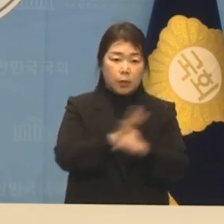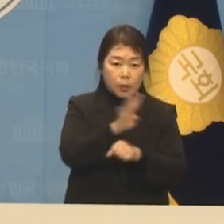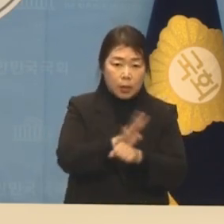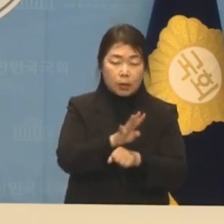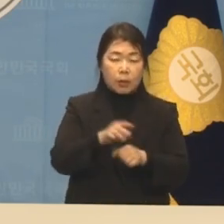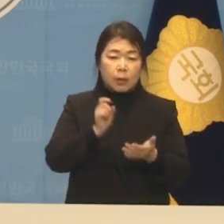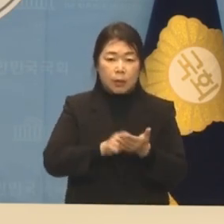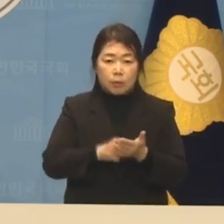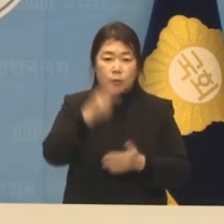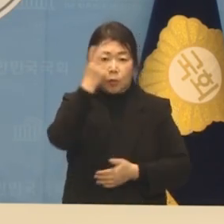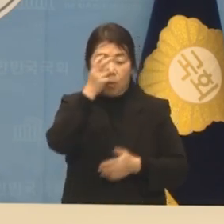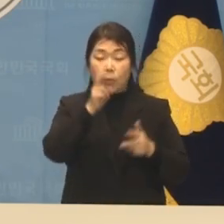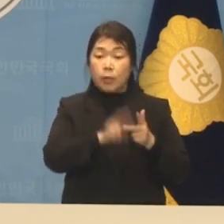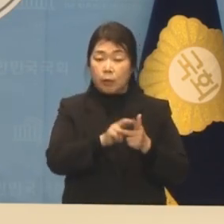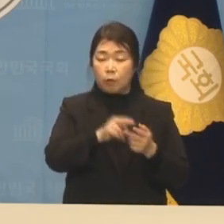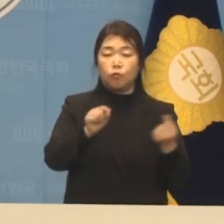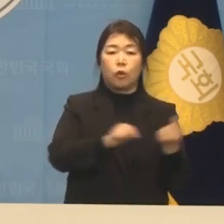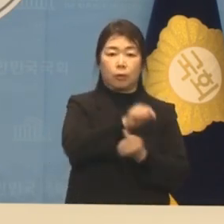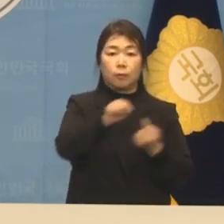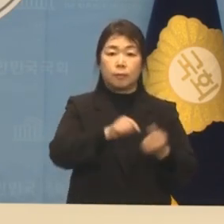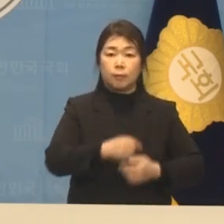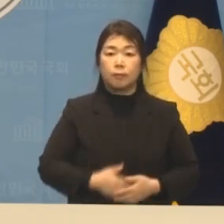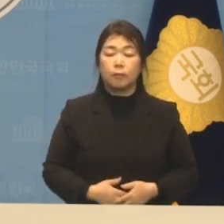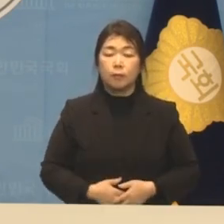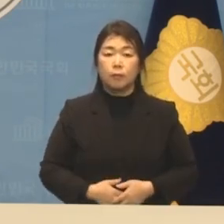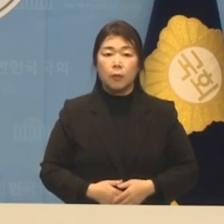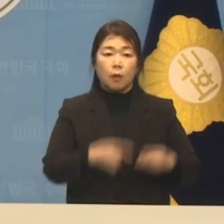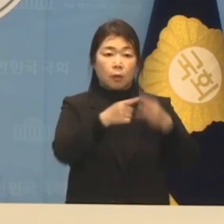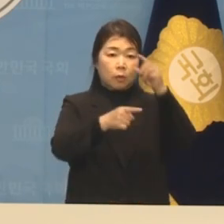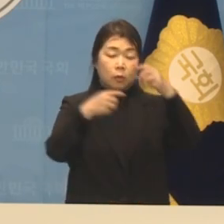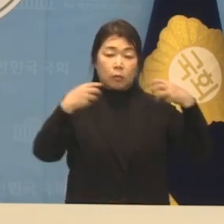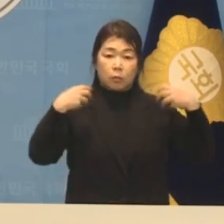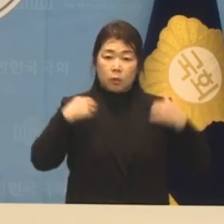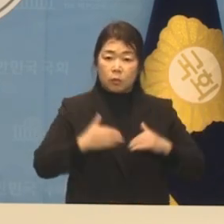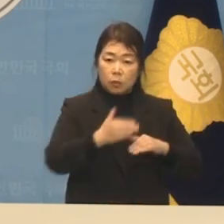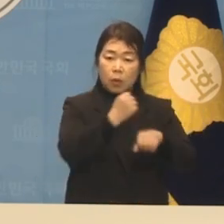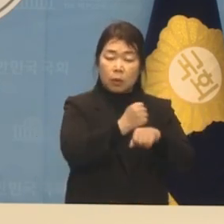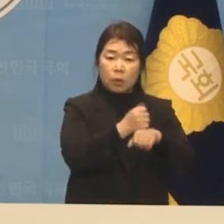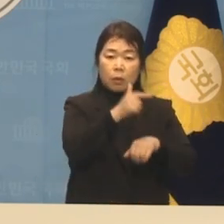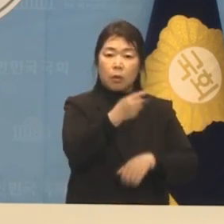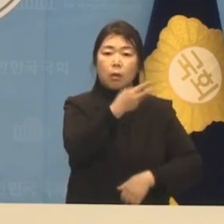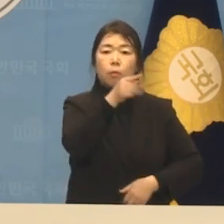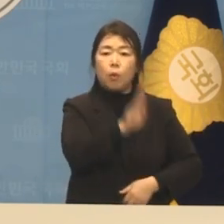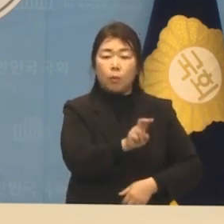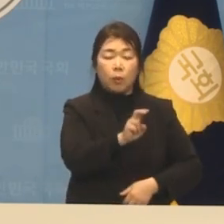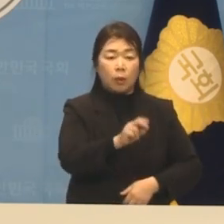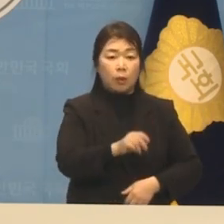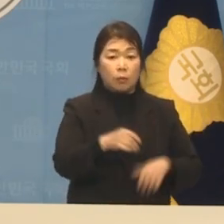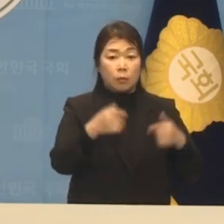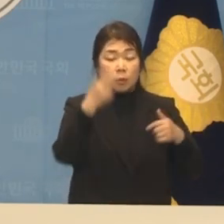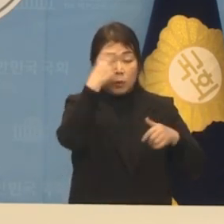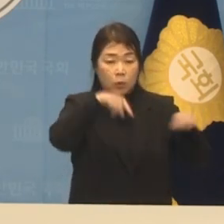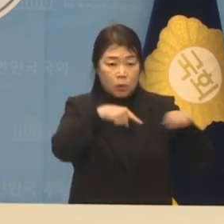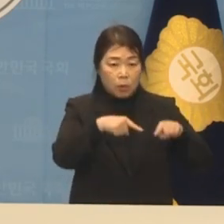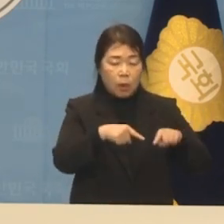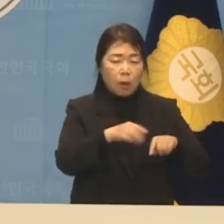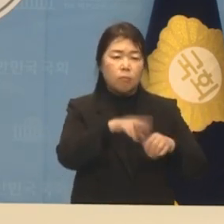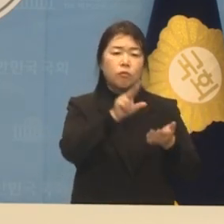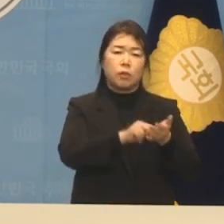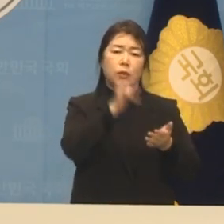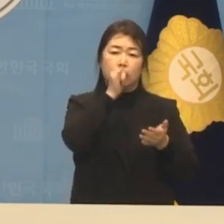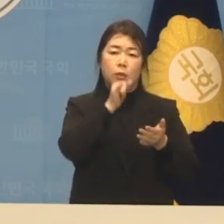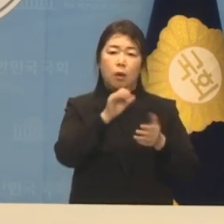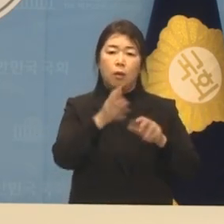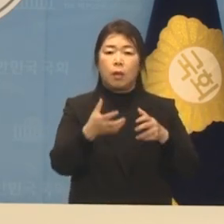긴급 돌봄센터 운영 윤석열 정부가 추진하는 늘봄정책에는 허점이 많고 국비가 들어가지 않은